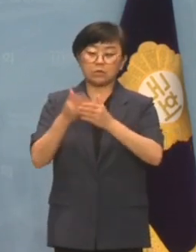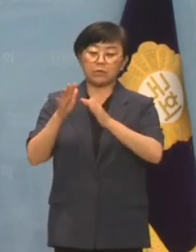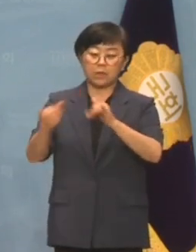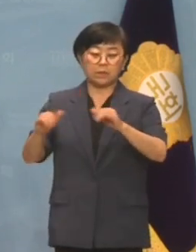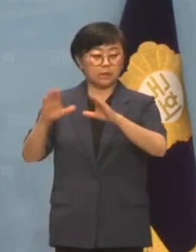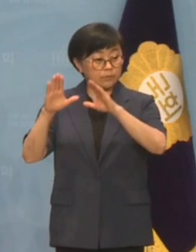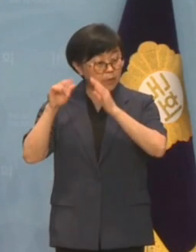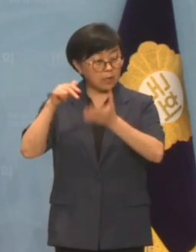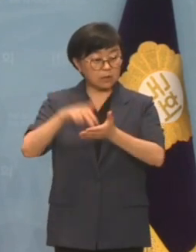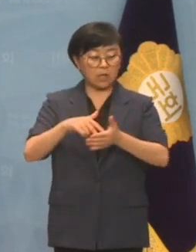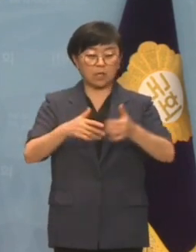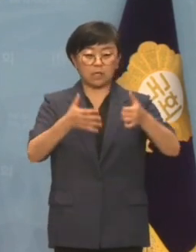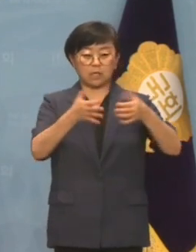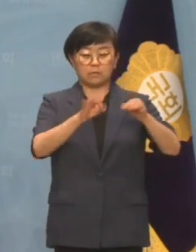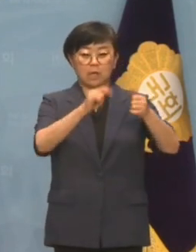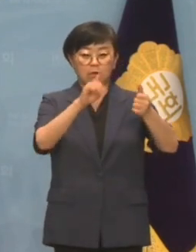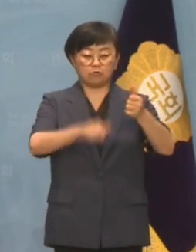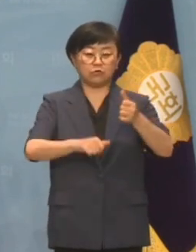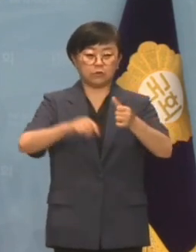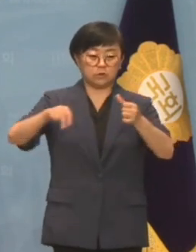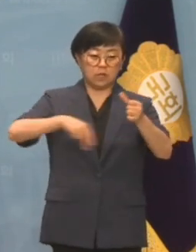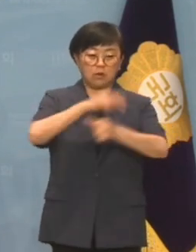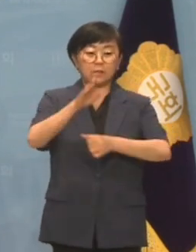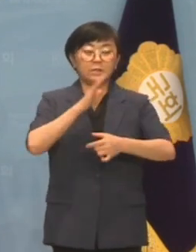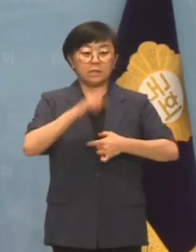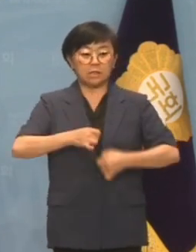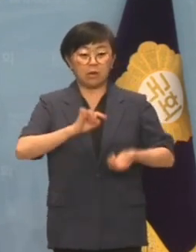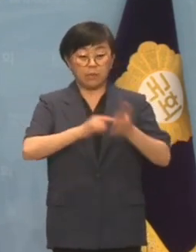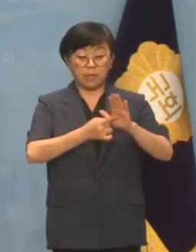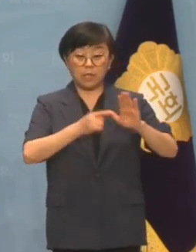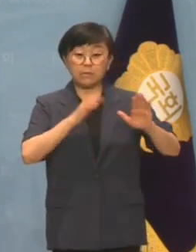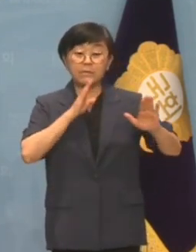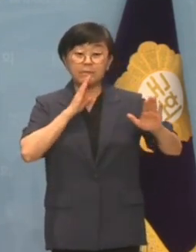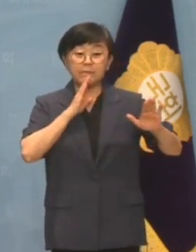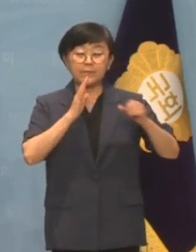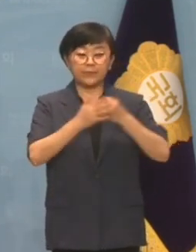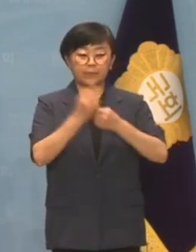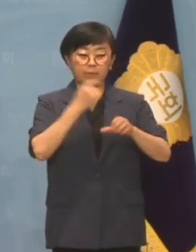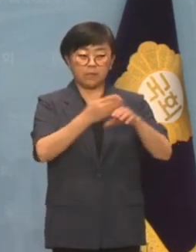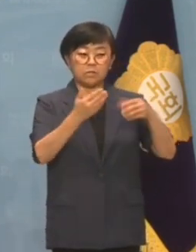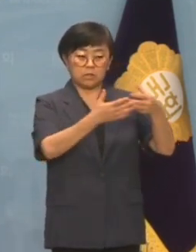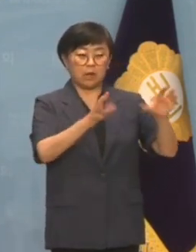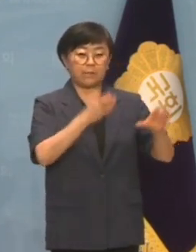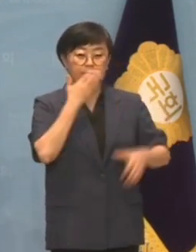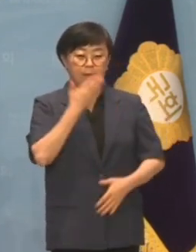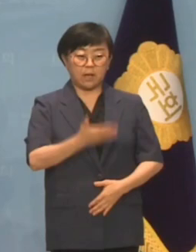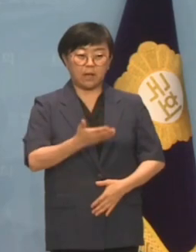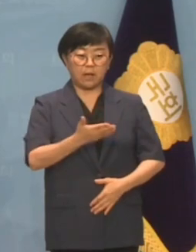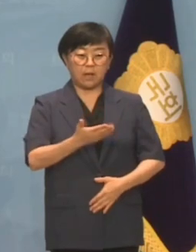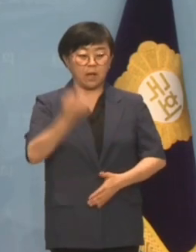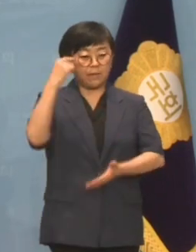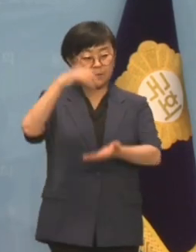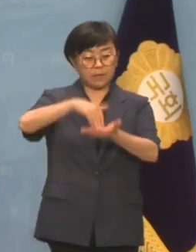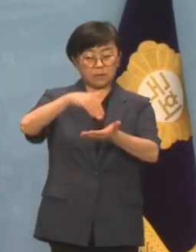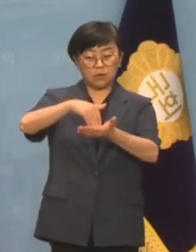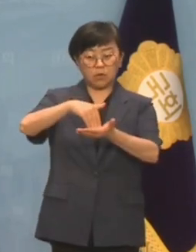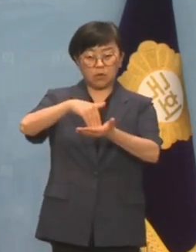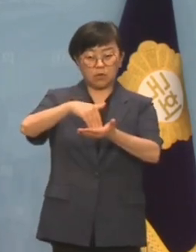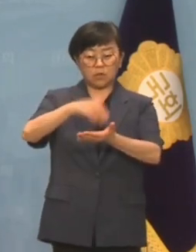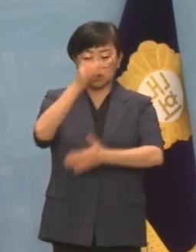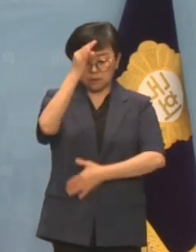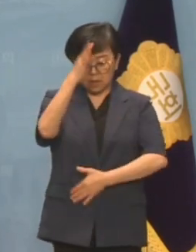의견을 청취해 김남국 사태의 진상을 밝히도록 돕는 것이 더불어민주당이 할 수 있는 반성과